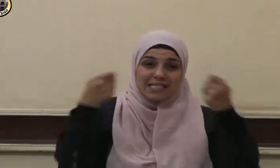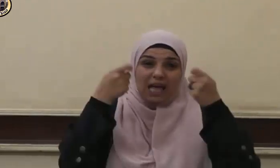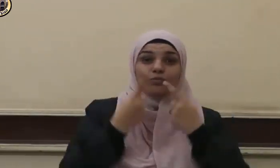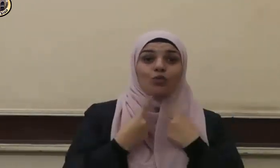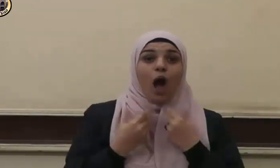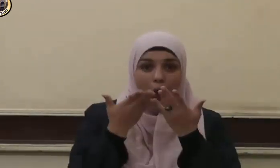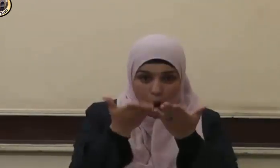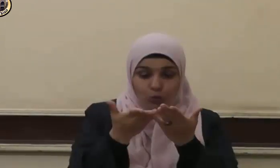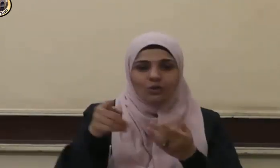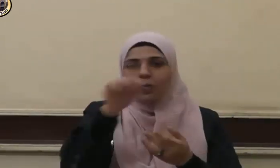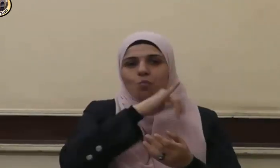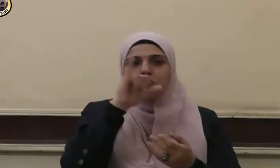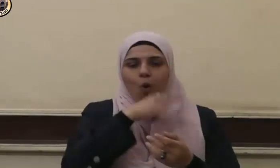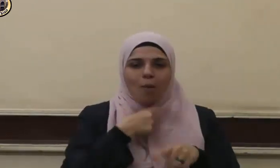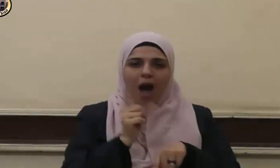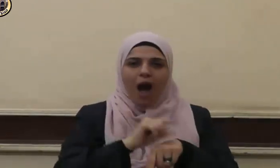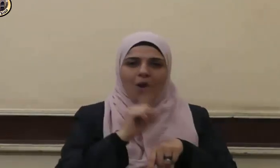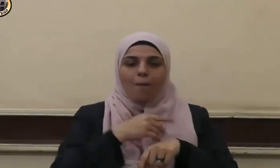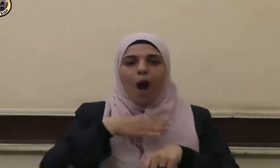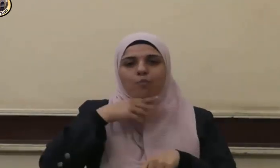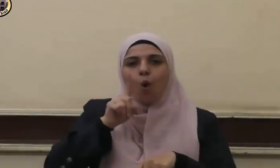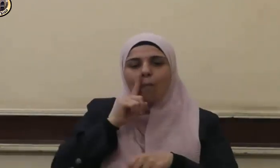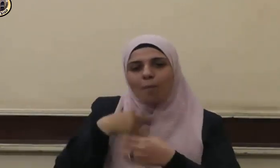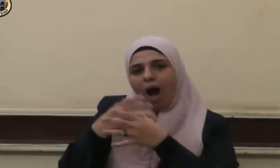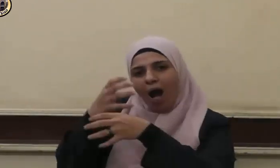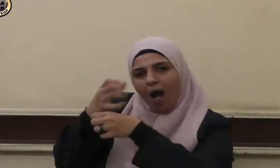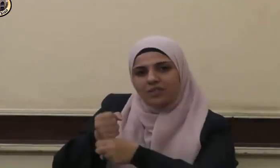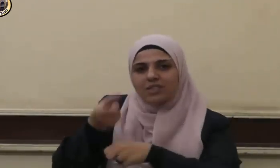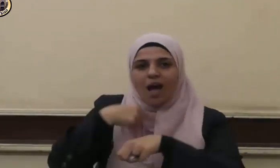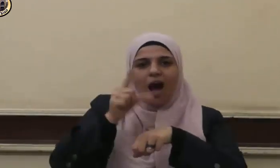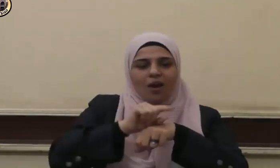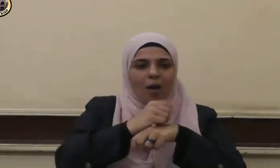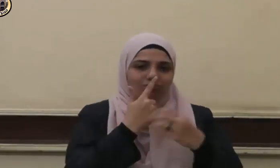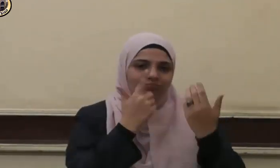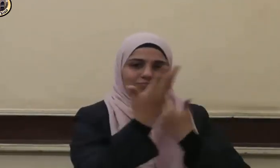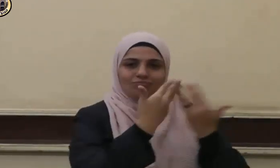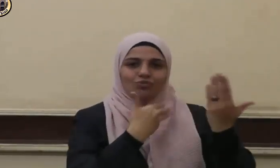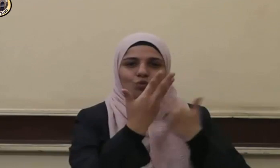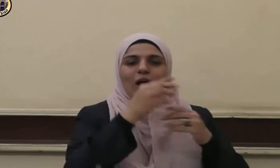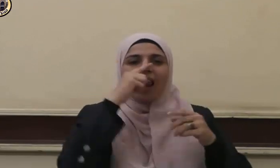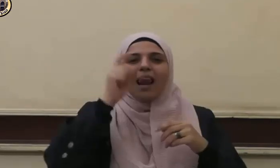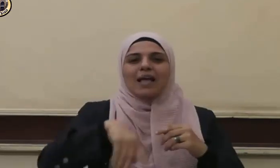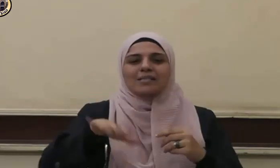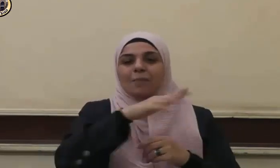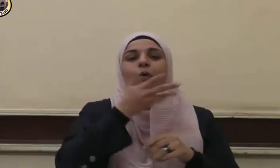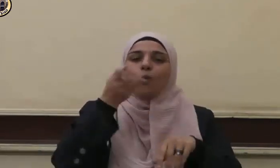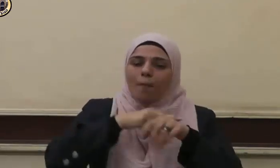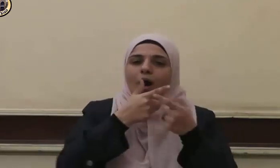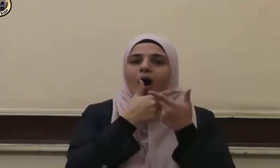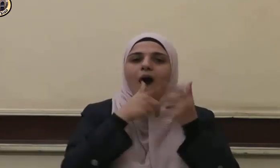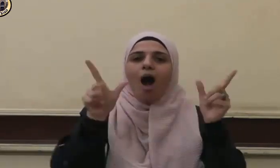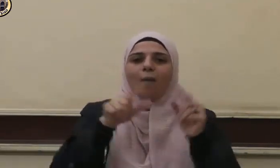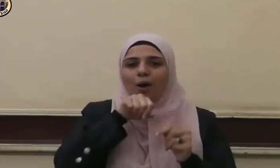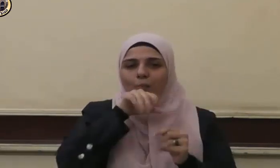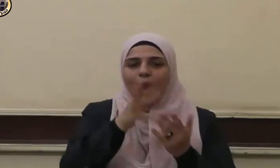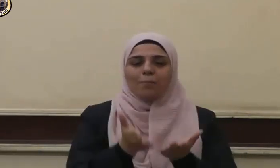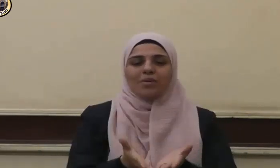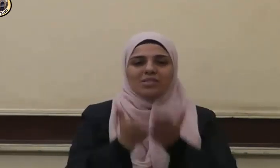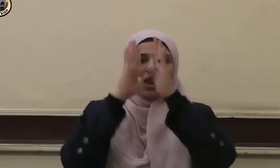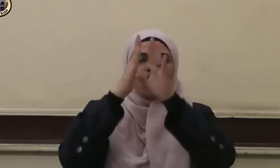رزقه فليبر والديه وليصل رحمه كما أخبر النبي صلى الله